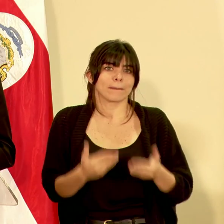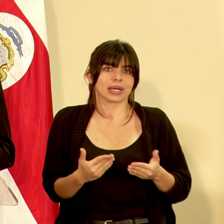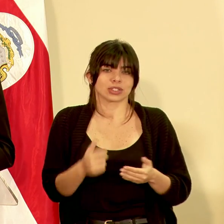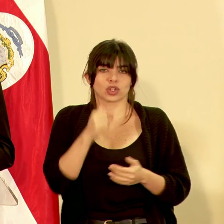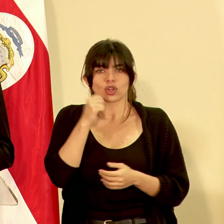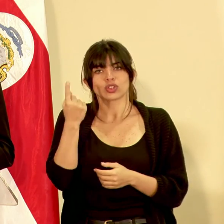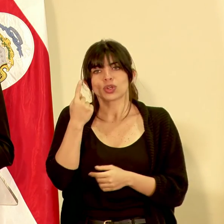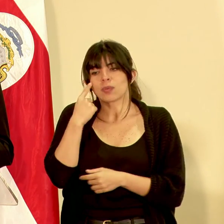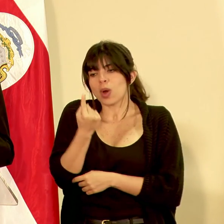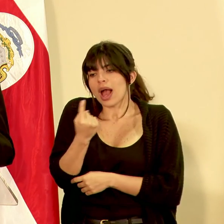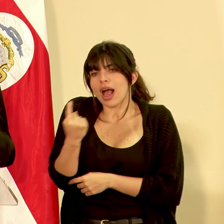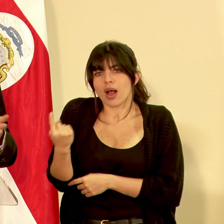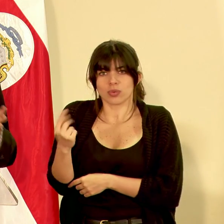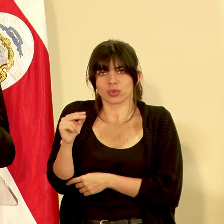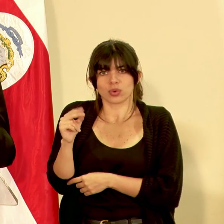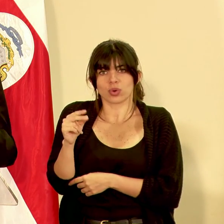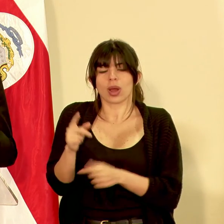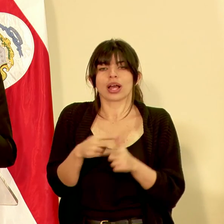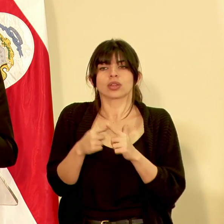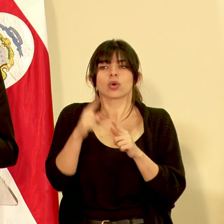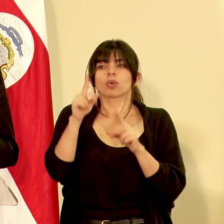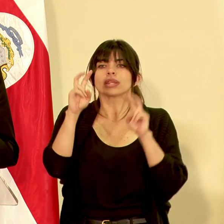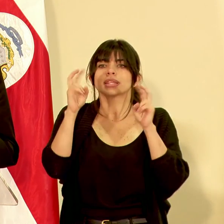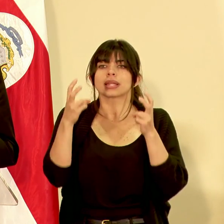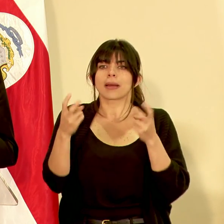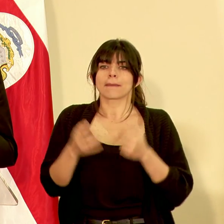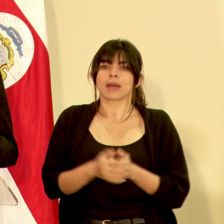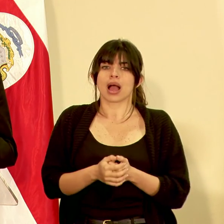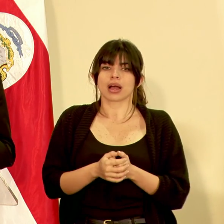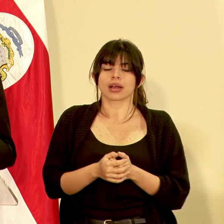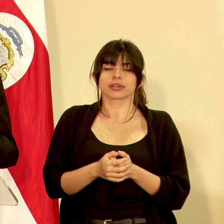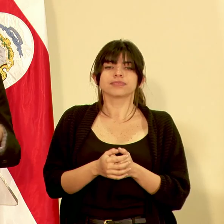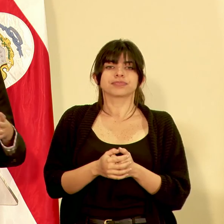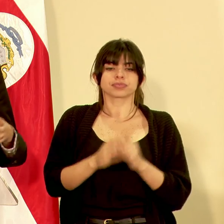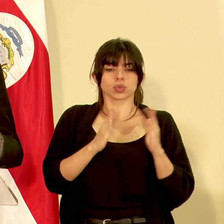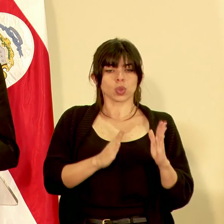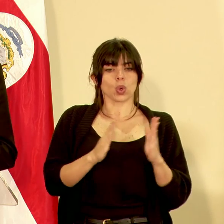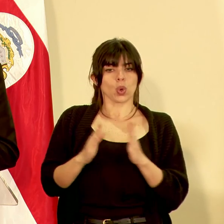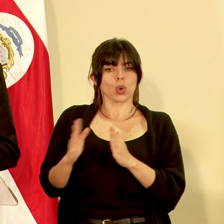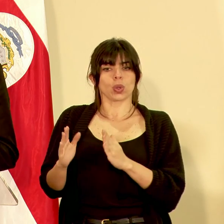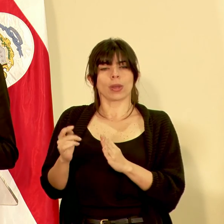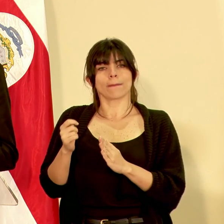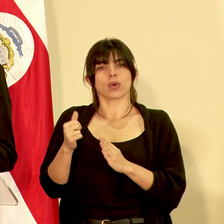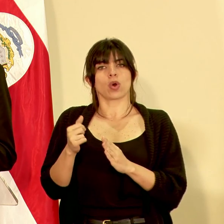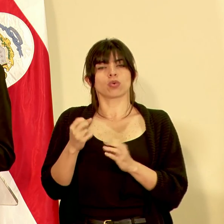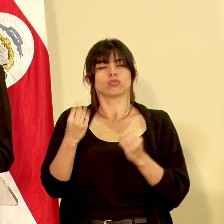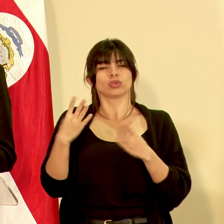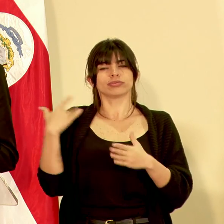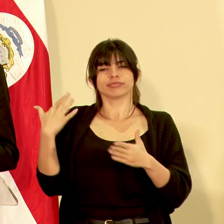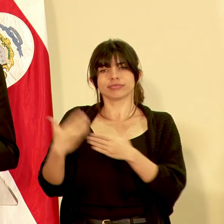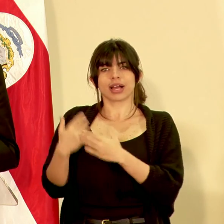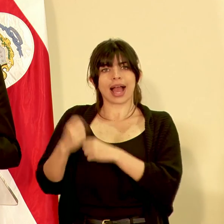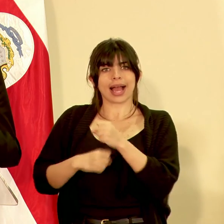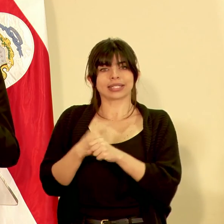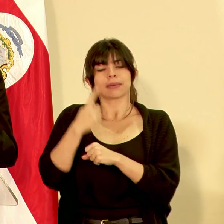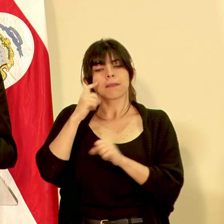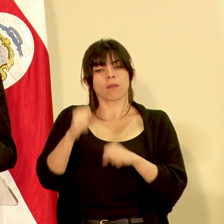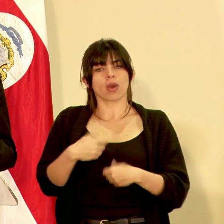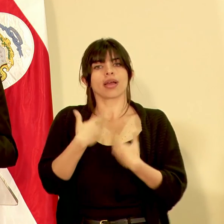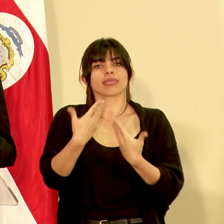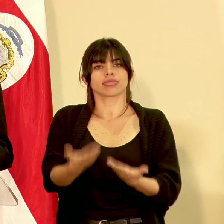necesariamente por unidad entonces es simplemente una cuestión de llevar a ordenar un poquito mucho de los procesos que se están dando para poder darle